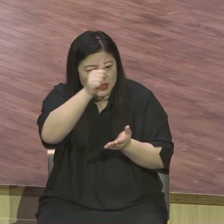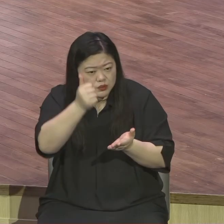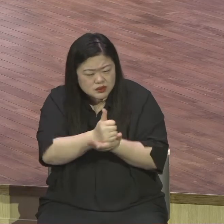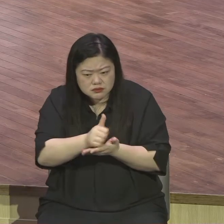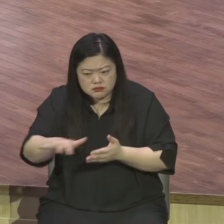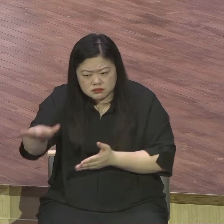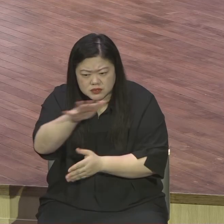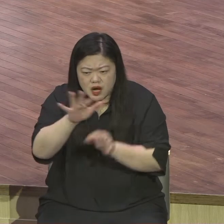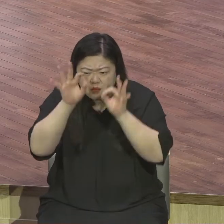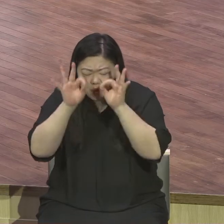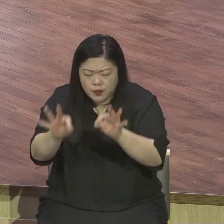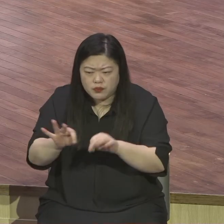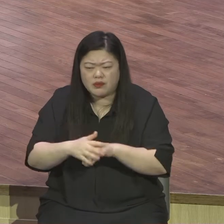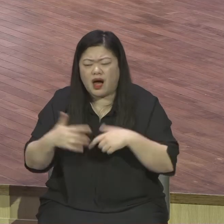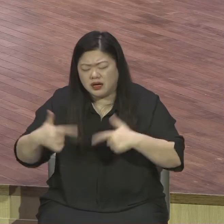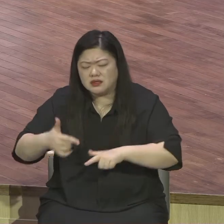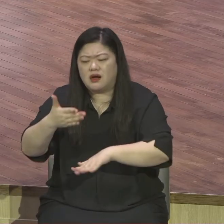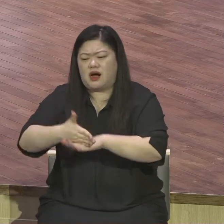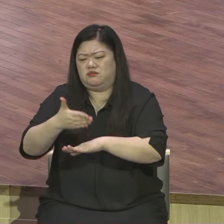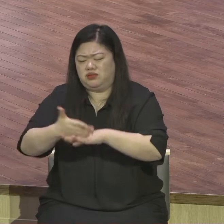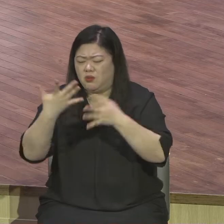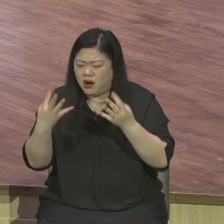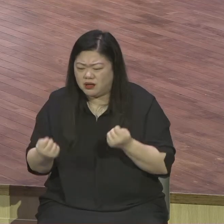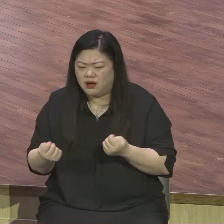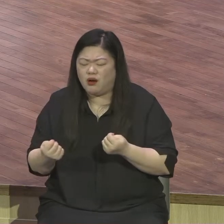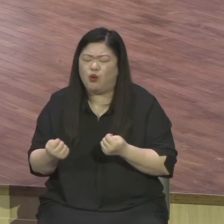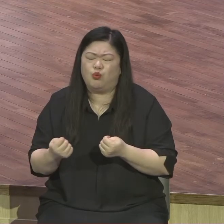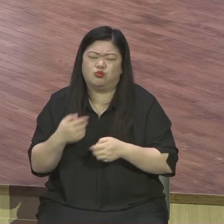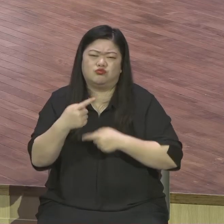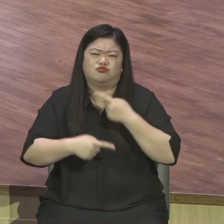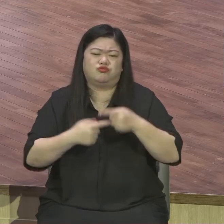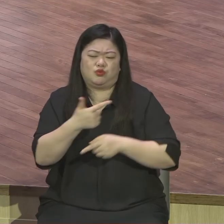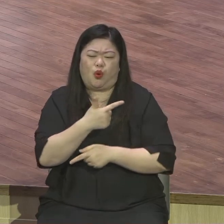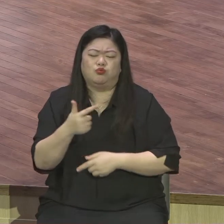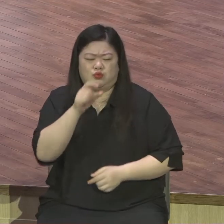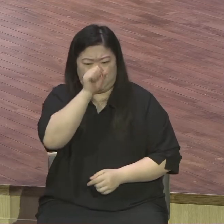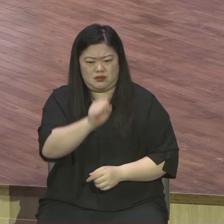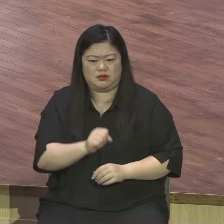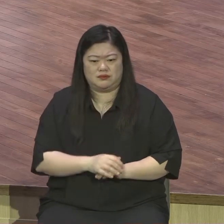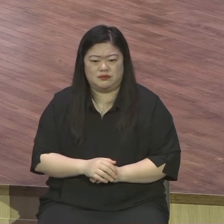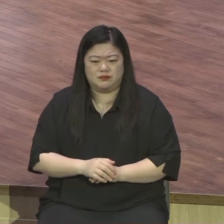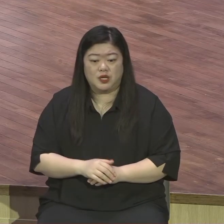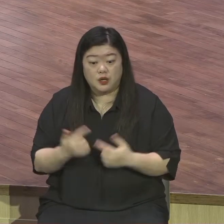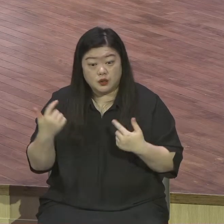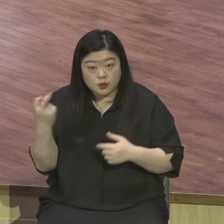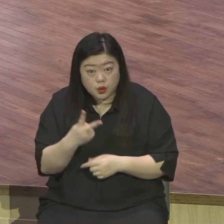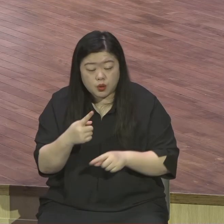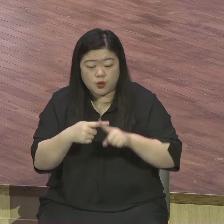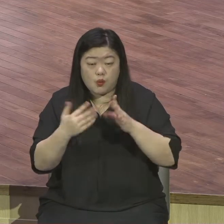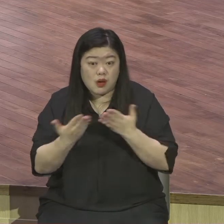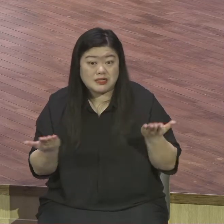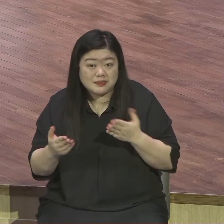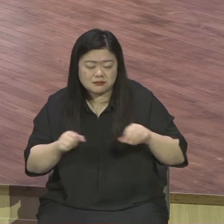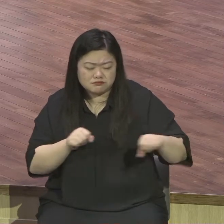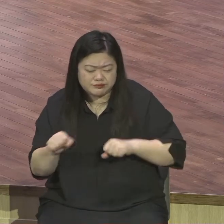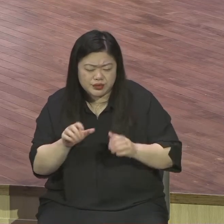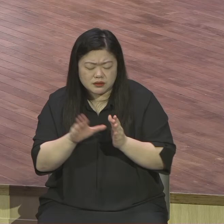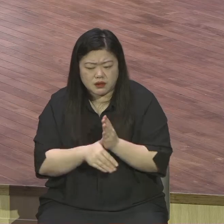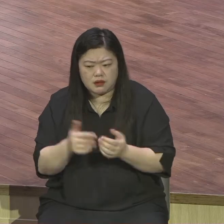말로 다 못합니다 더 질문하고 더 바랄 게 없을 만큼 열정을 다하고 있고 정말 생을 그고